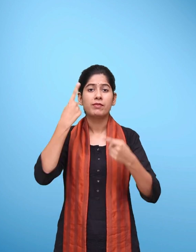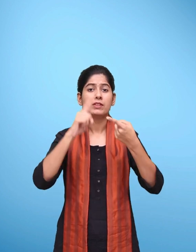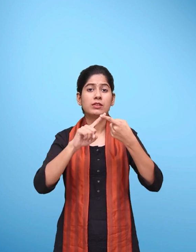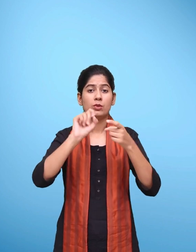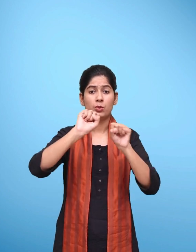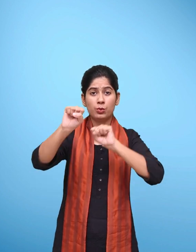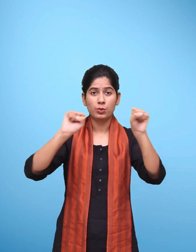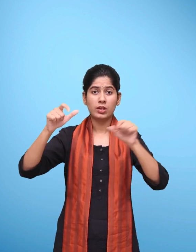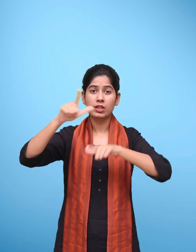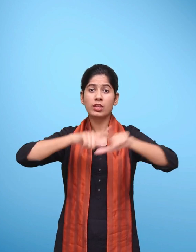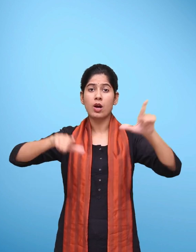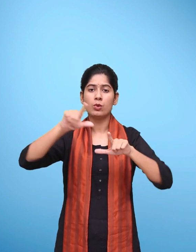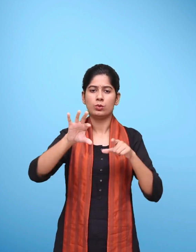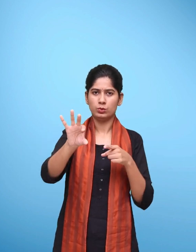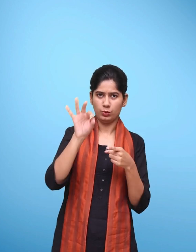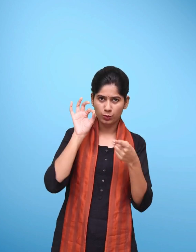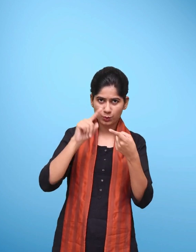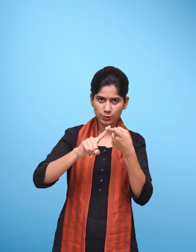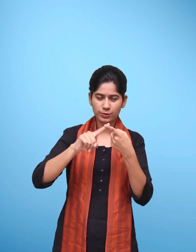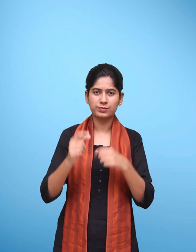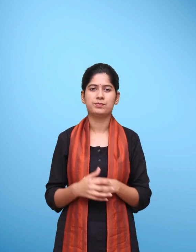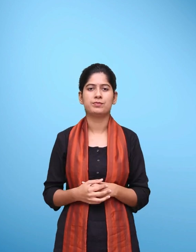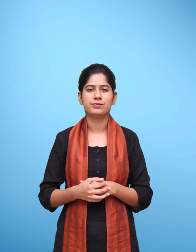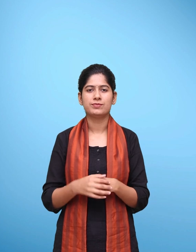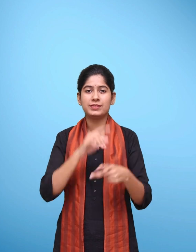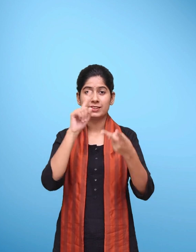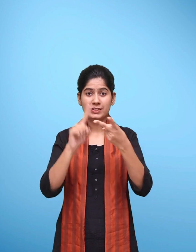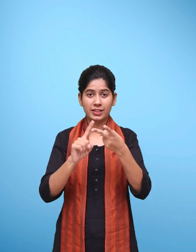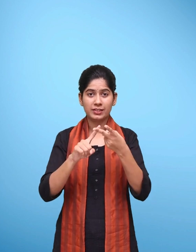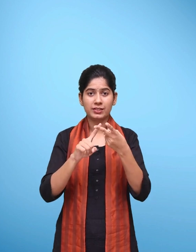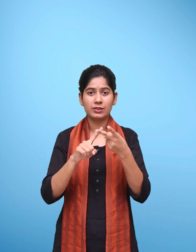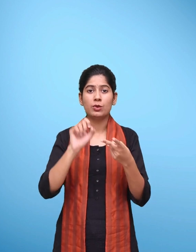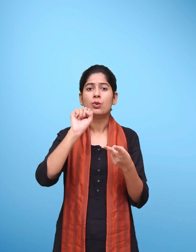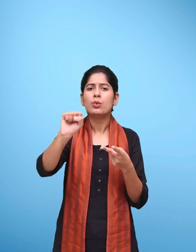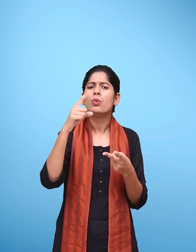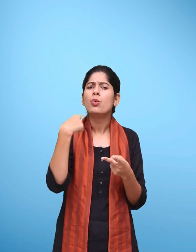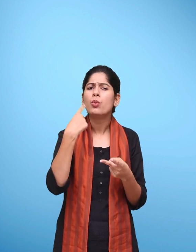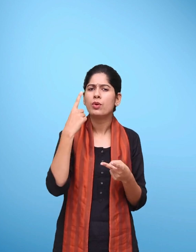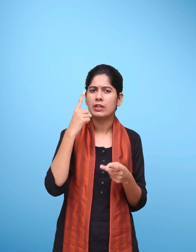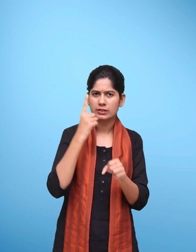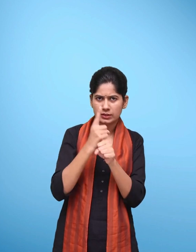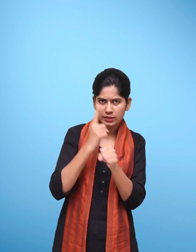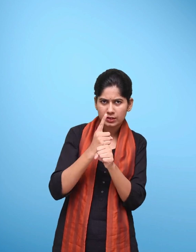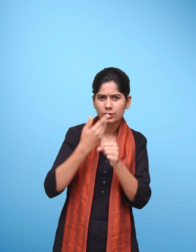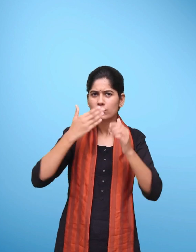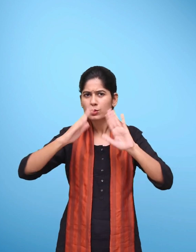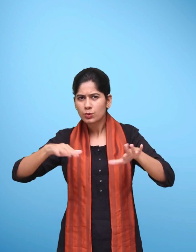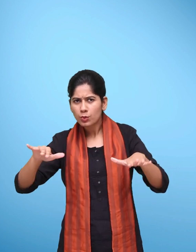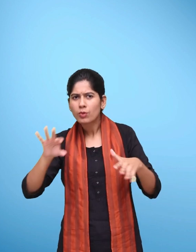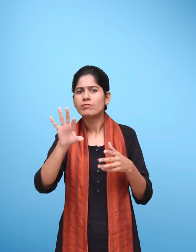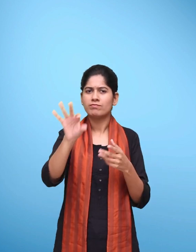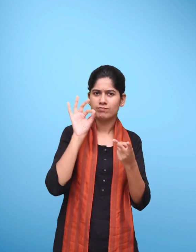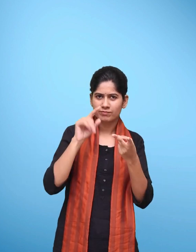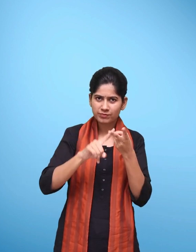पहला चरण अपनी पसंदीदा भाषा का चैयन करें. दूसरा चरण अपनी भूमी का चुनें.